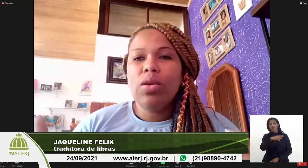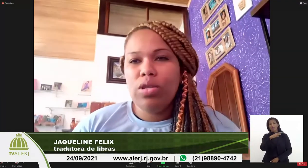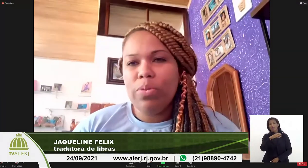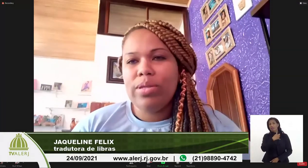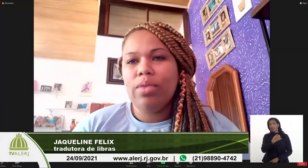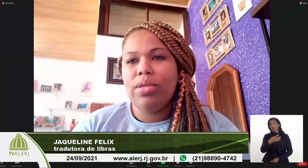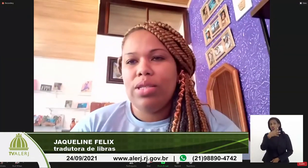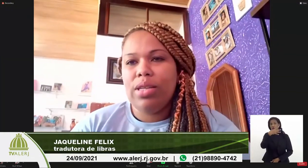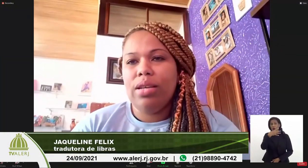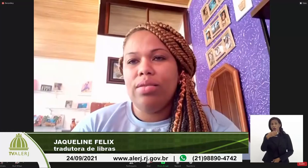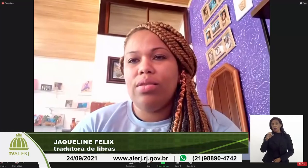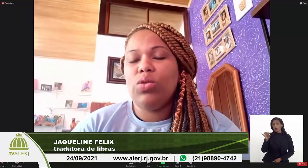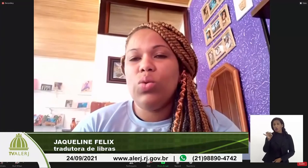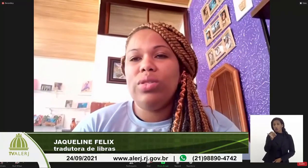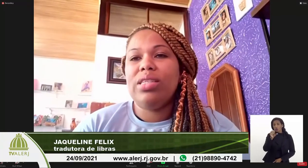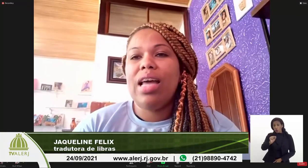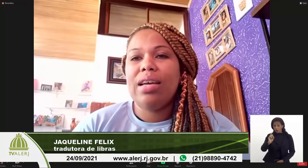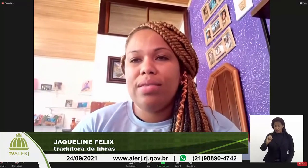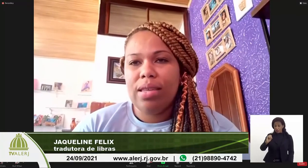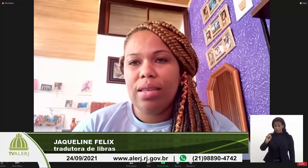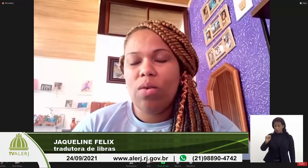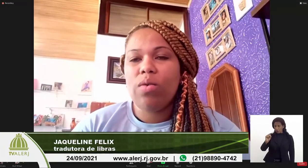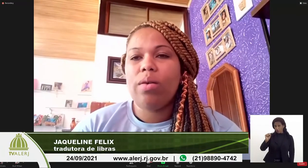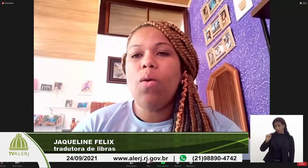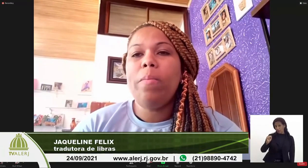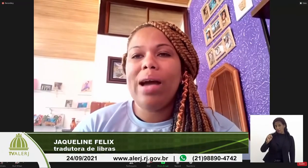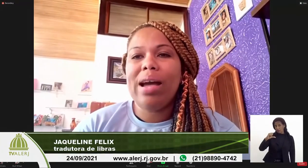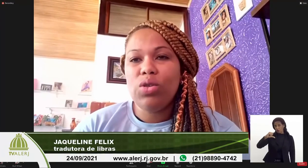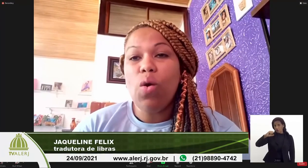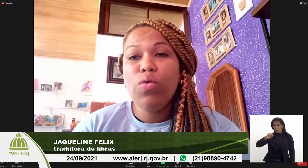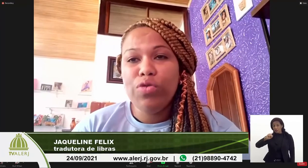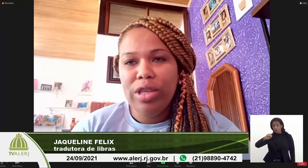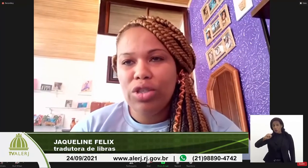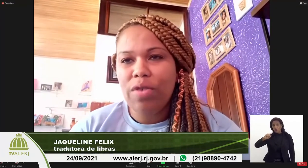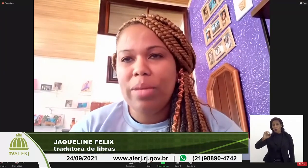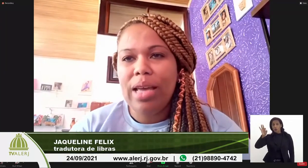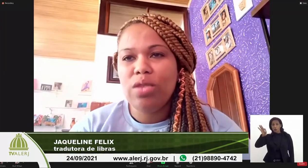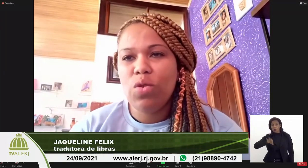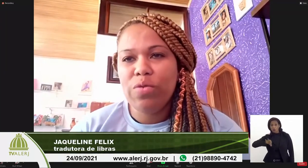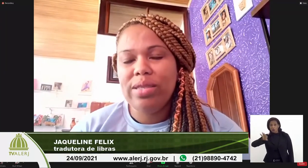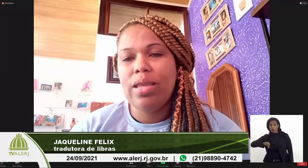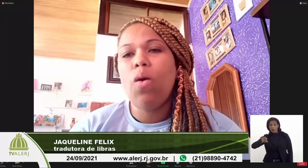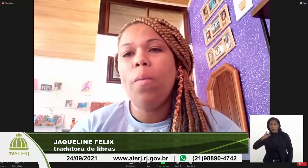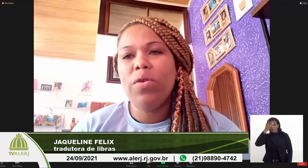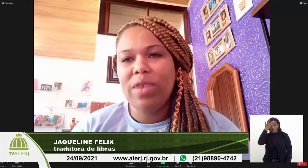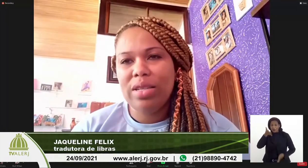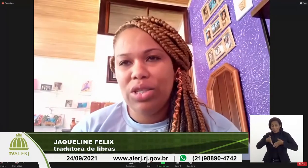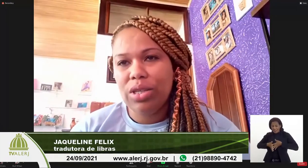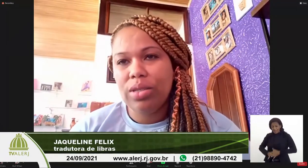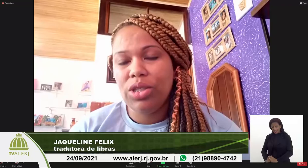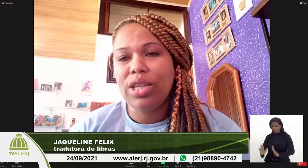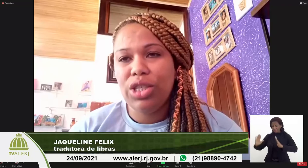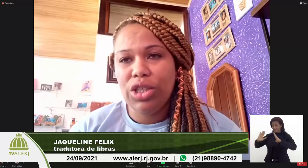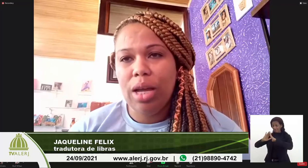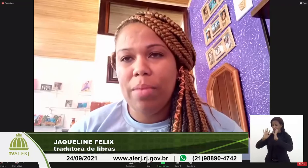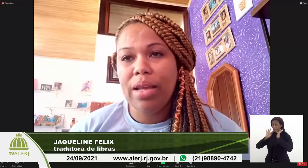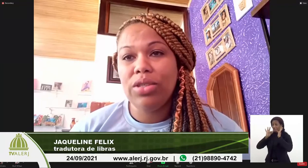98% das crianças surdas nascem com pais ouvintes, familiares ouvintes, isso é comprovado